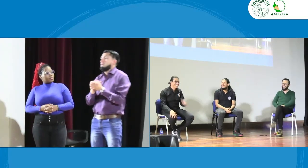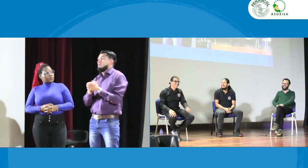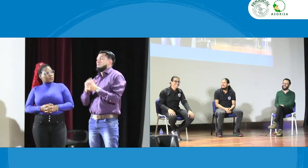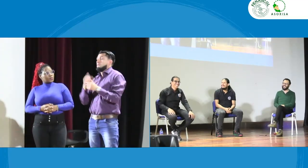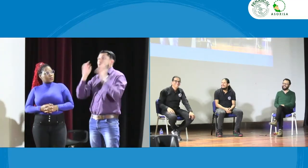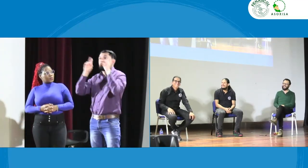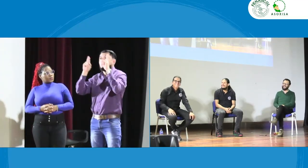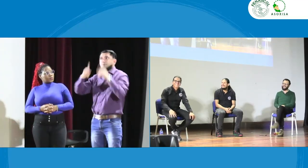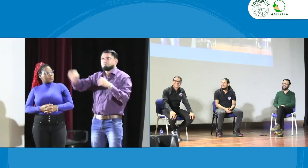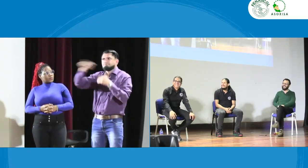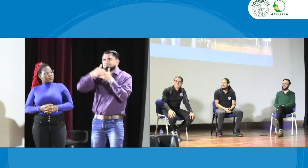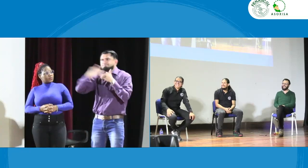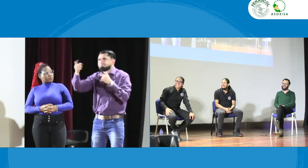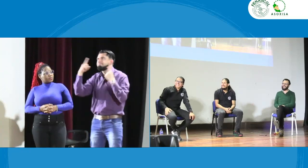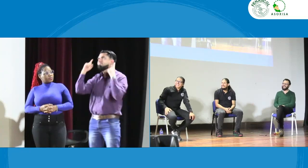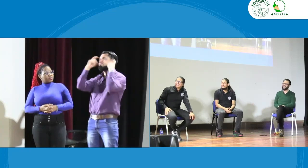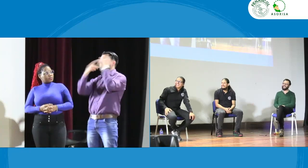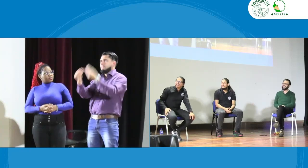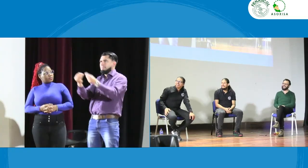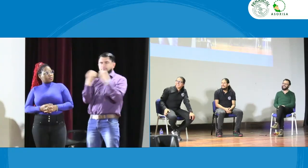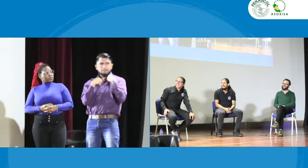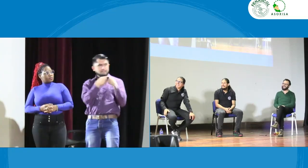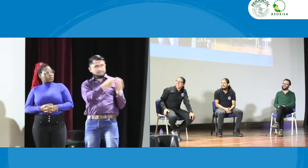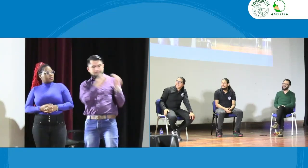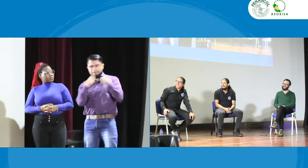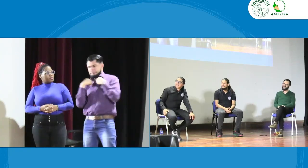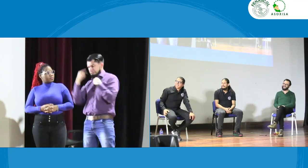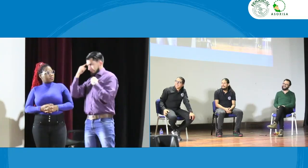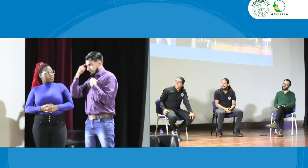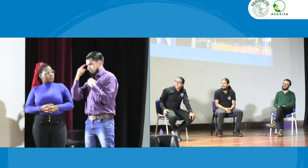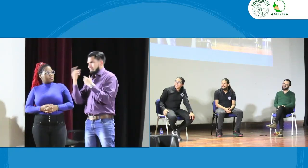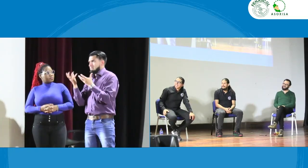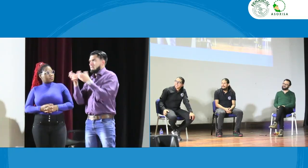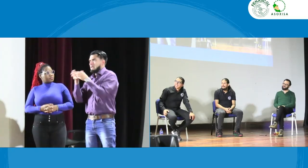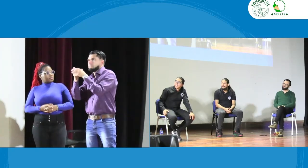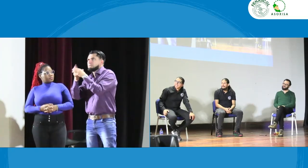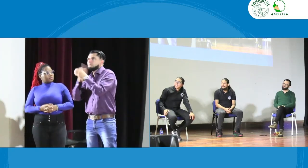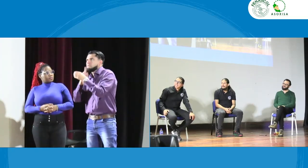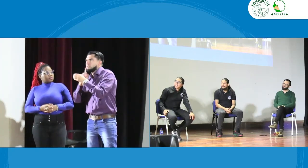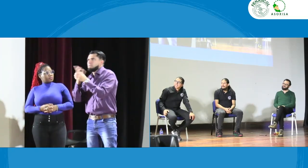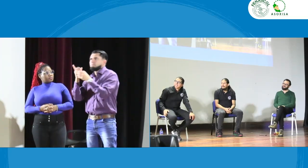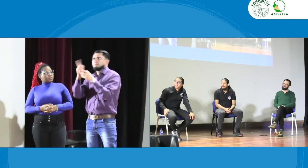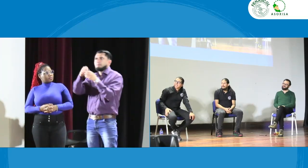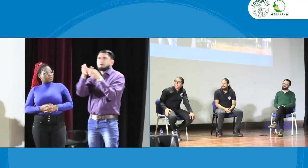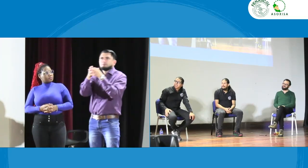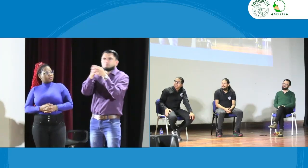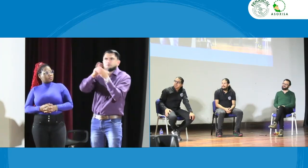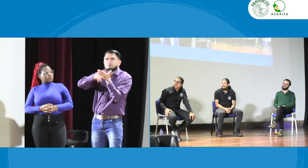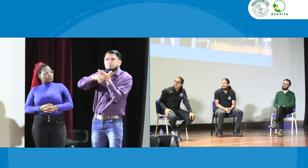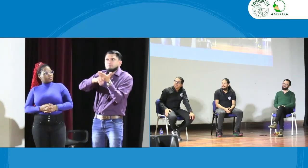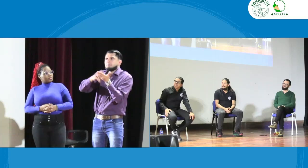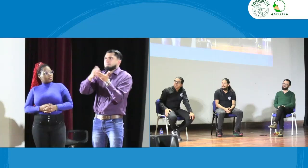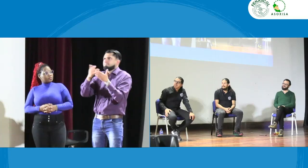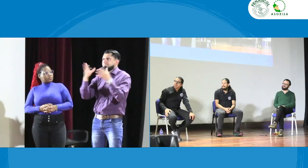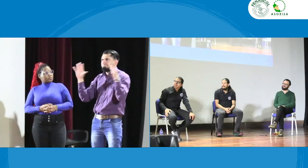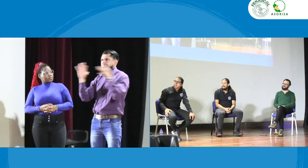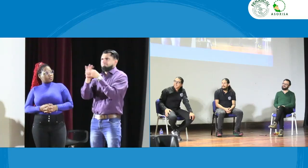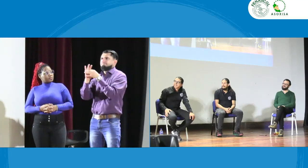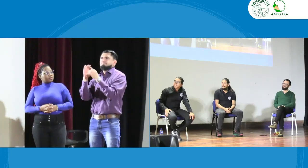preguntarles a Joaquín directamente preguntarles a ellos a ver cualquier duda o otra inquietud que tengan ya sea desde las